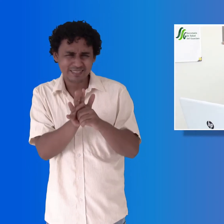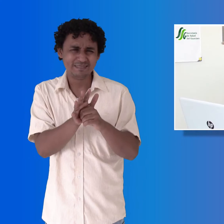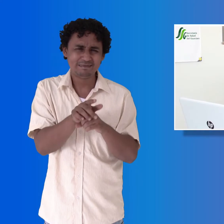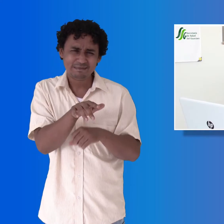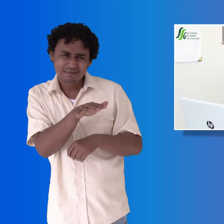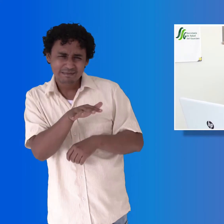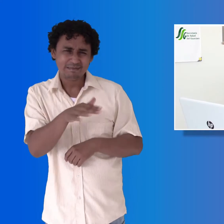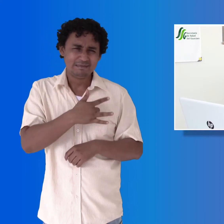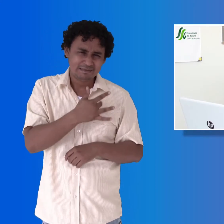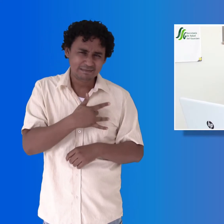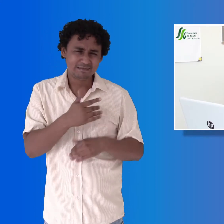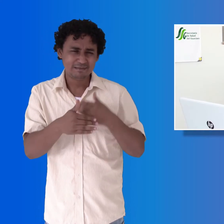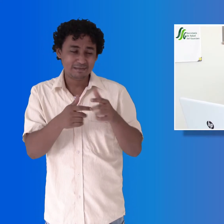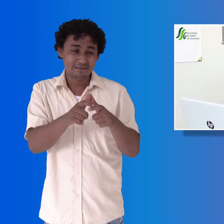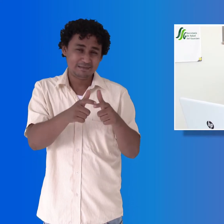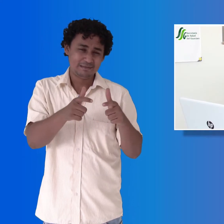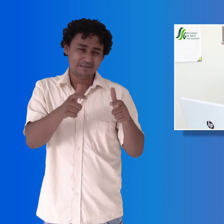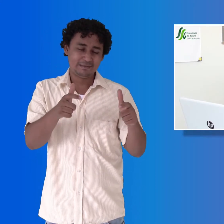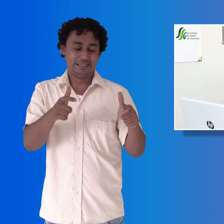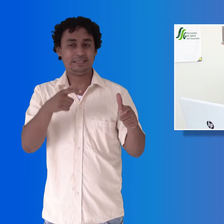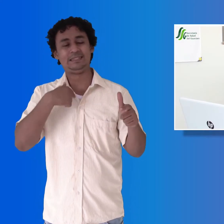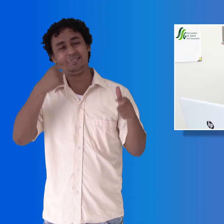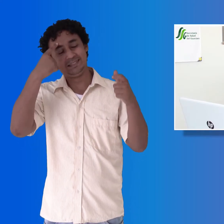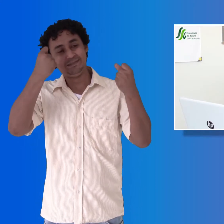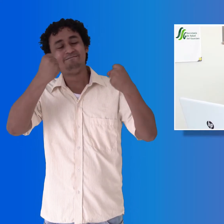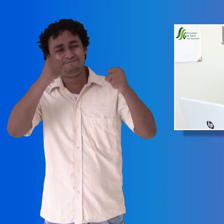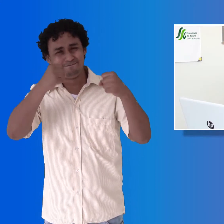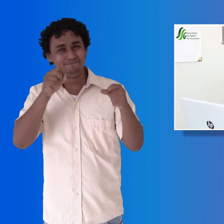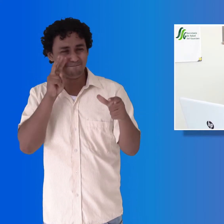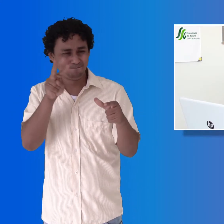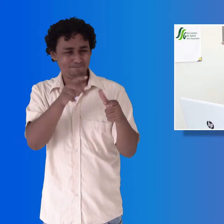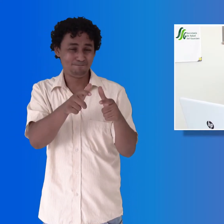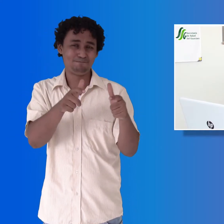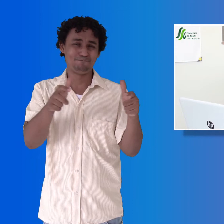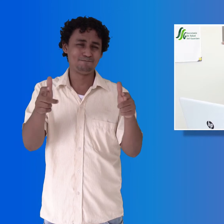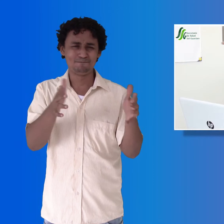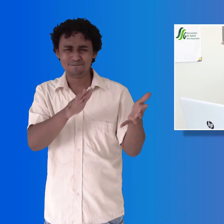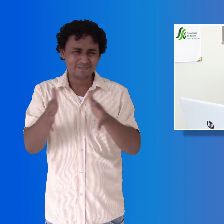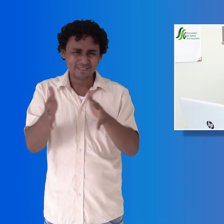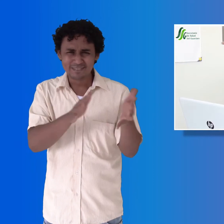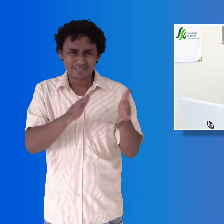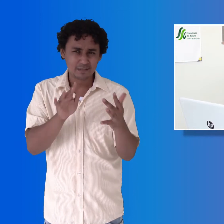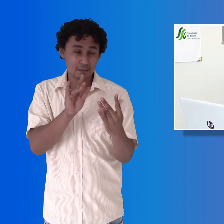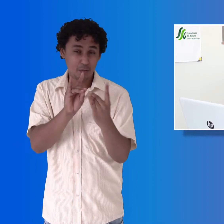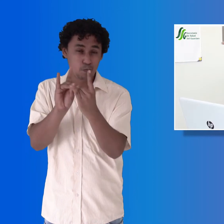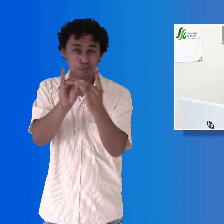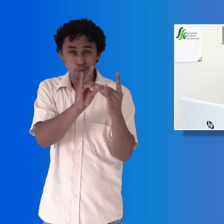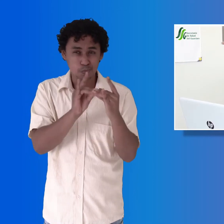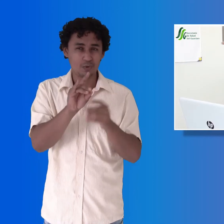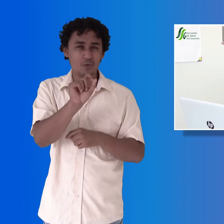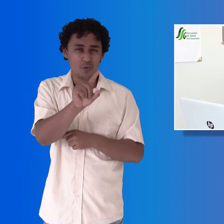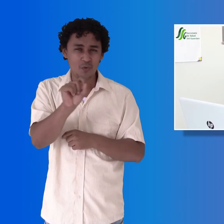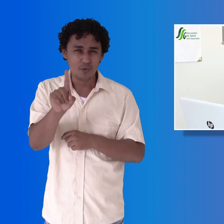días. Prácticamente se tiene para esta área 11 camas de hospitalización y 7 camas